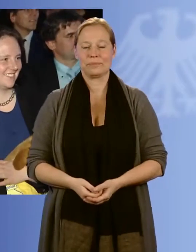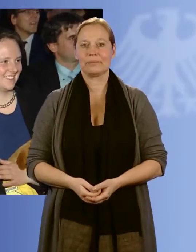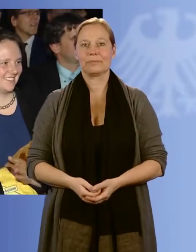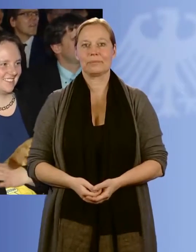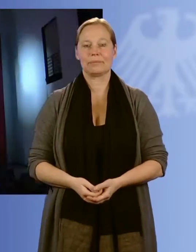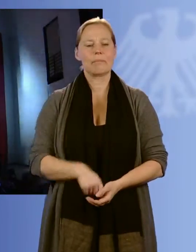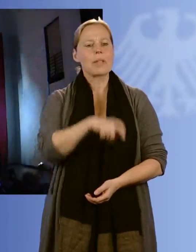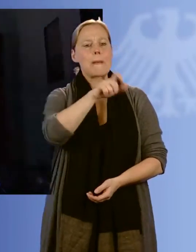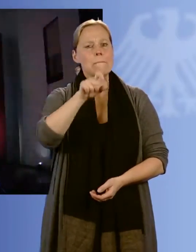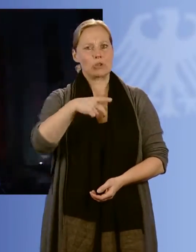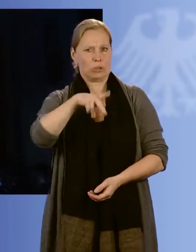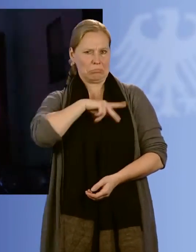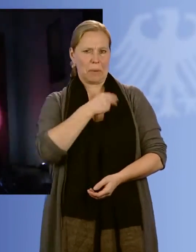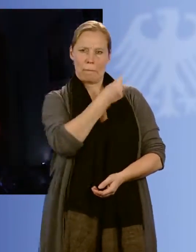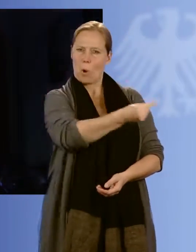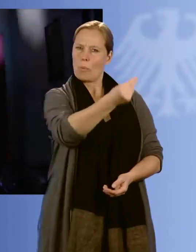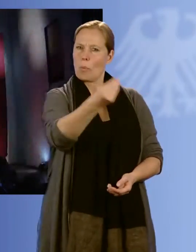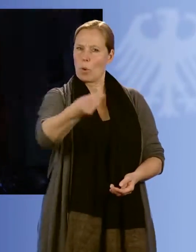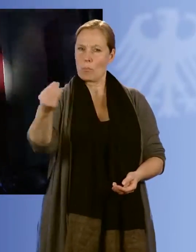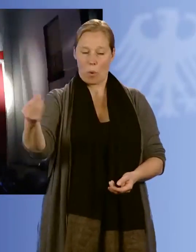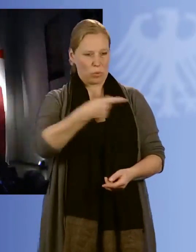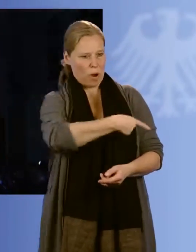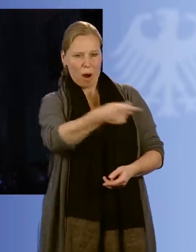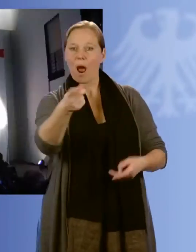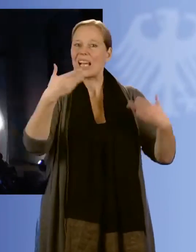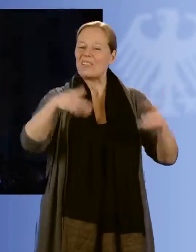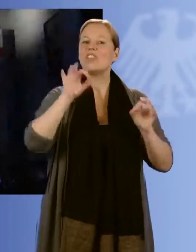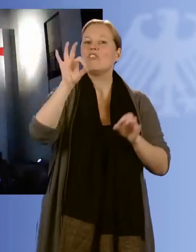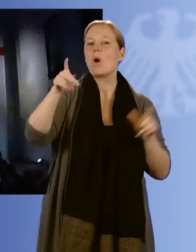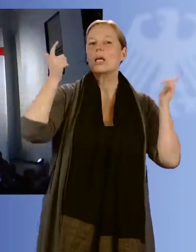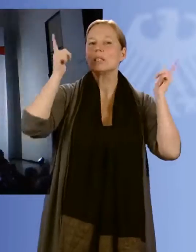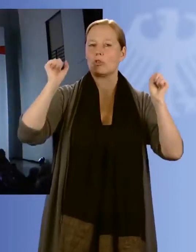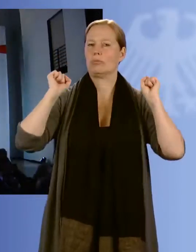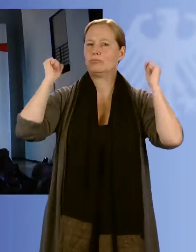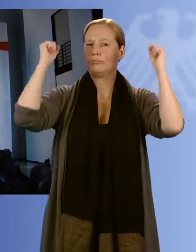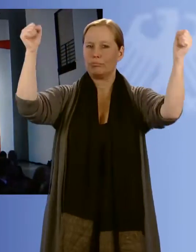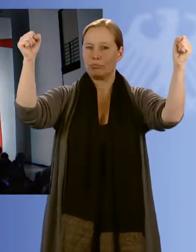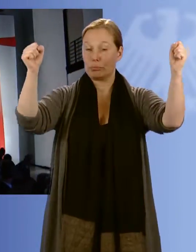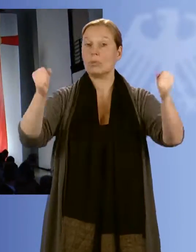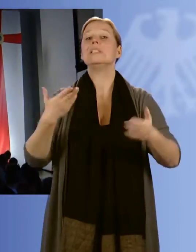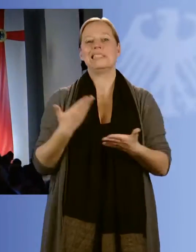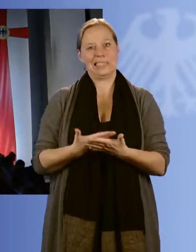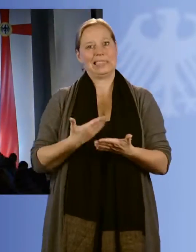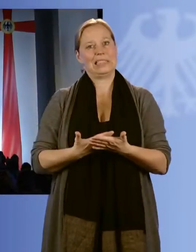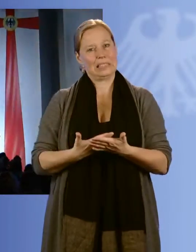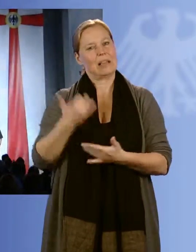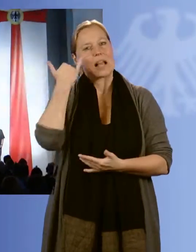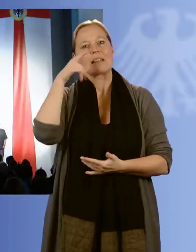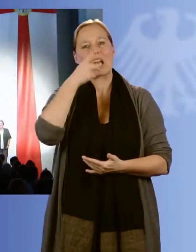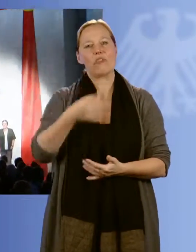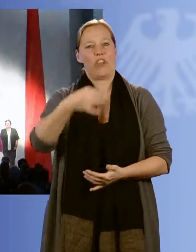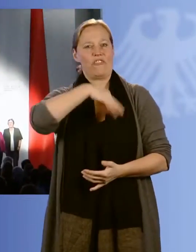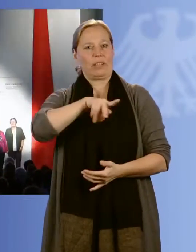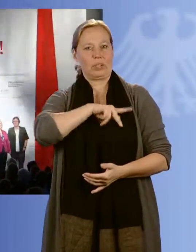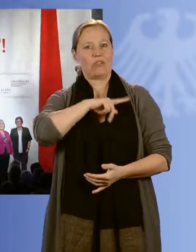Menschen auszeichnen, die sich in besonderer Weise für unsere Gesellschaft einsetzen. Das ist der Grundgedanke des Verdienstordens